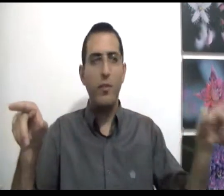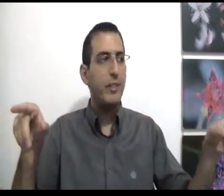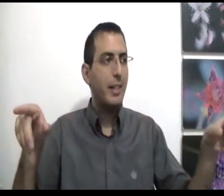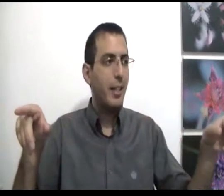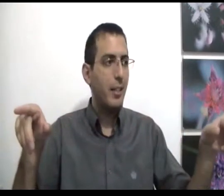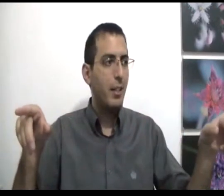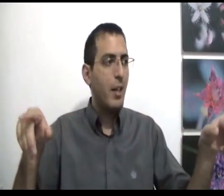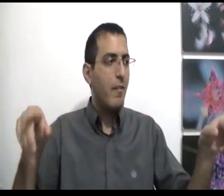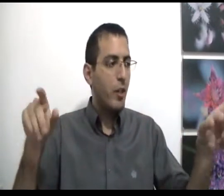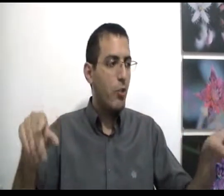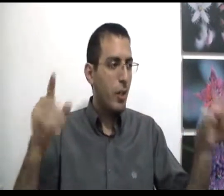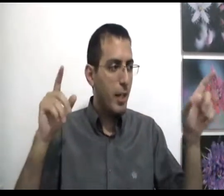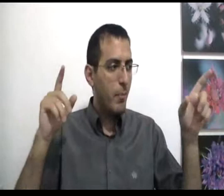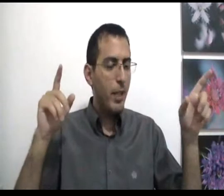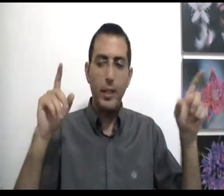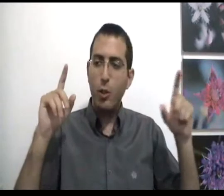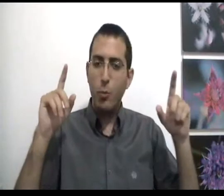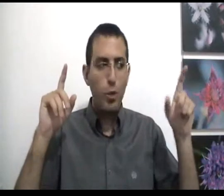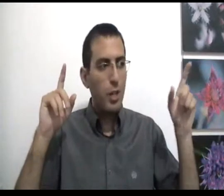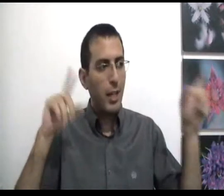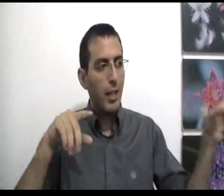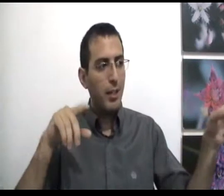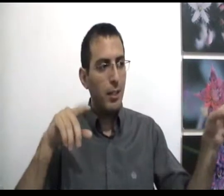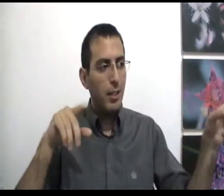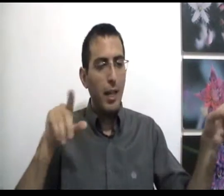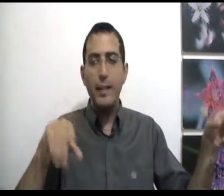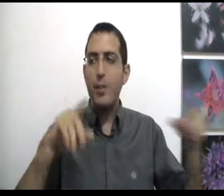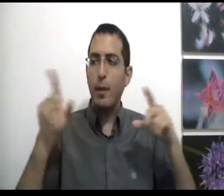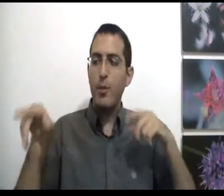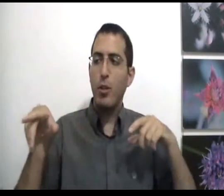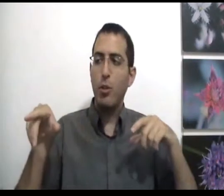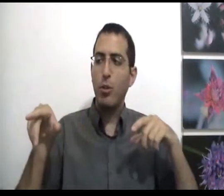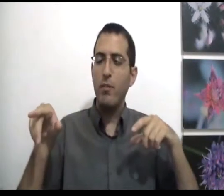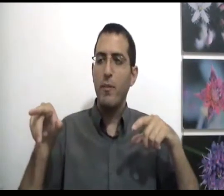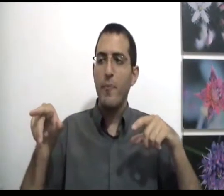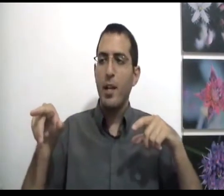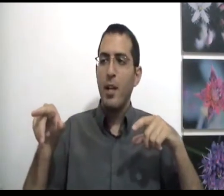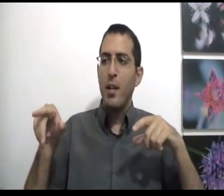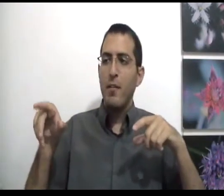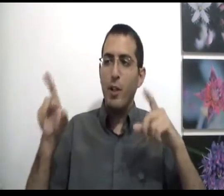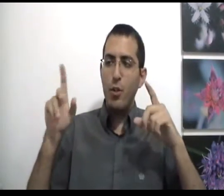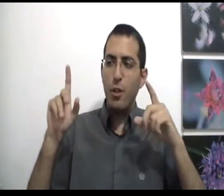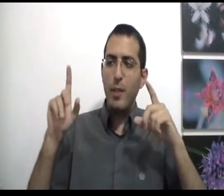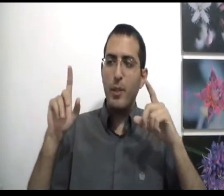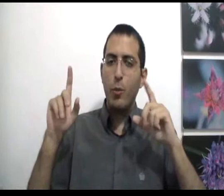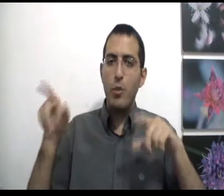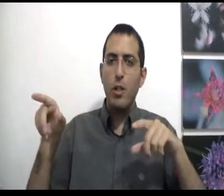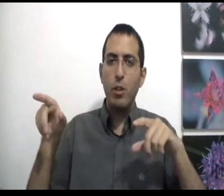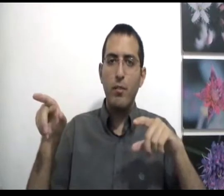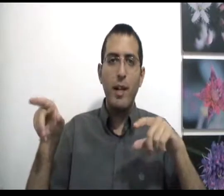וזה רע ולא שוללים את קיומו של הרע על ידי שומרים שהכל טוב ולא שוללים את קיומו של הטוב על